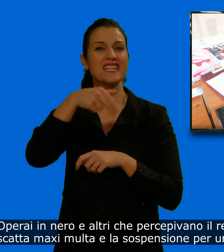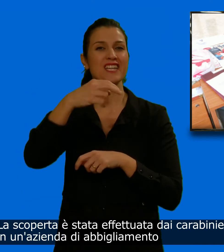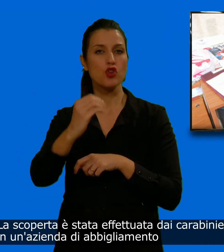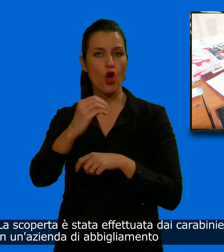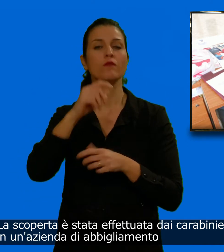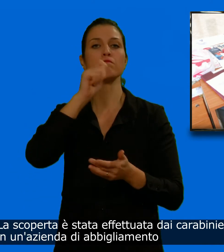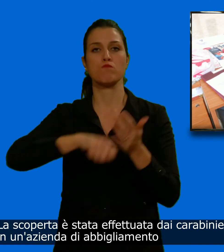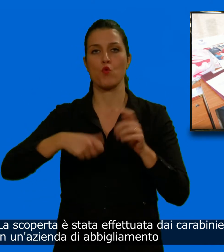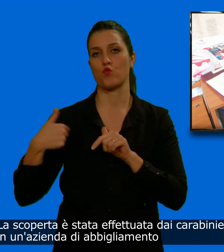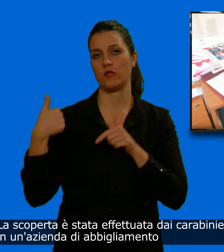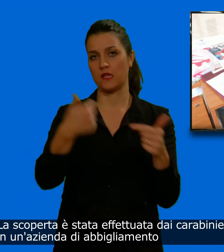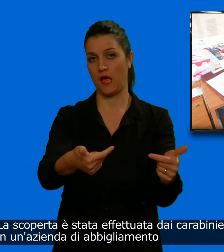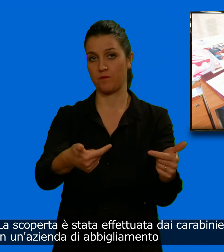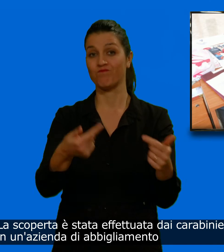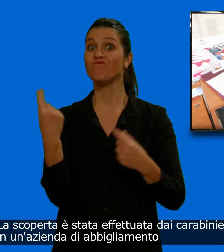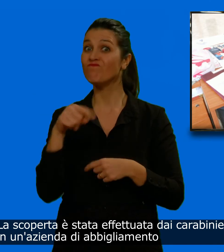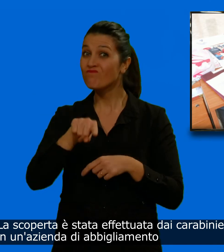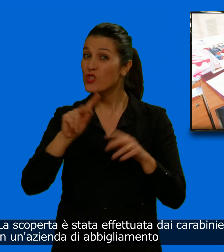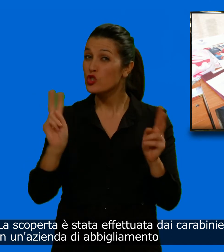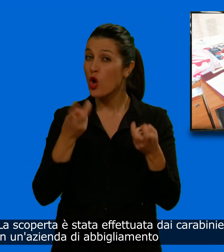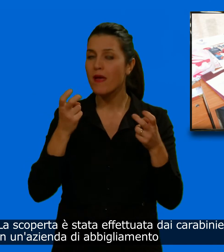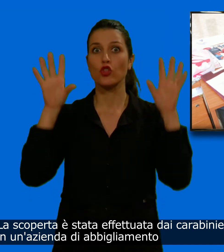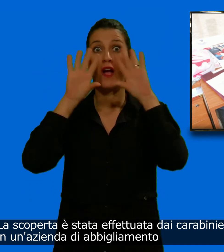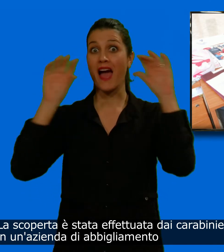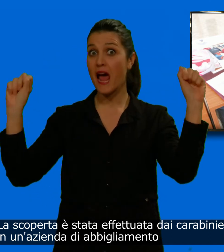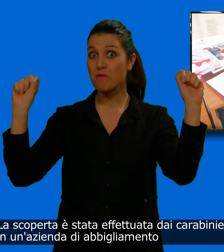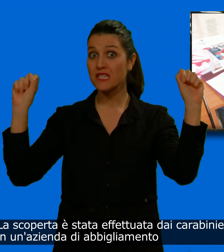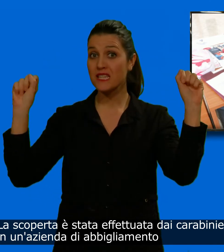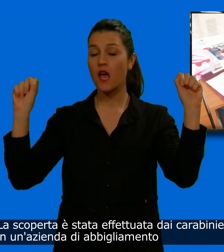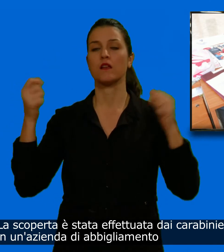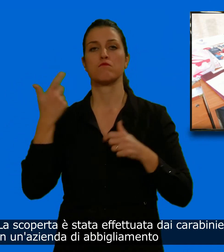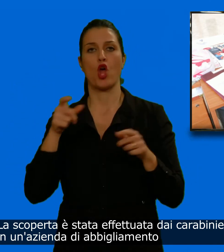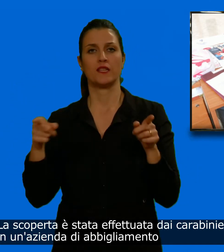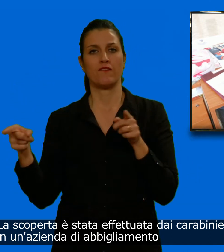La scoperta è stata effettuata dai carabinieri durante un controllo in un'azienda di abbigliamento.